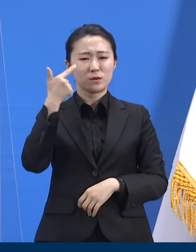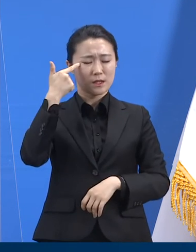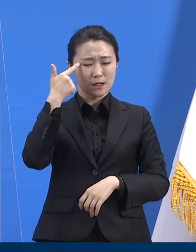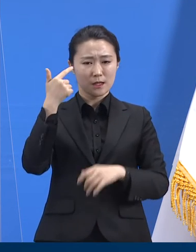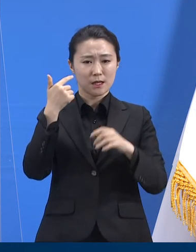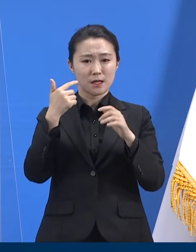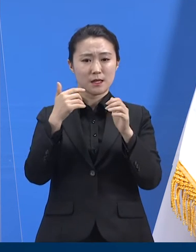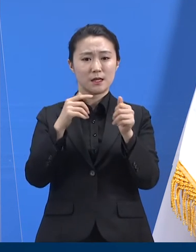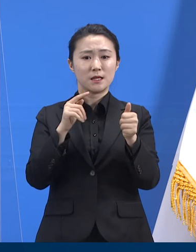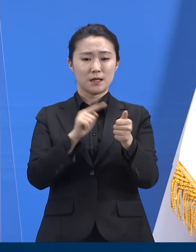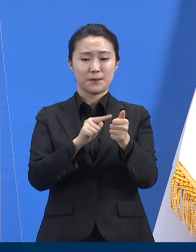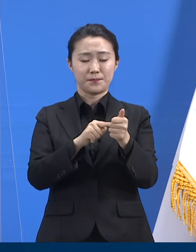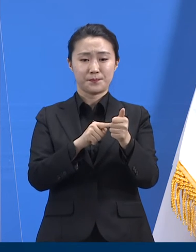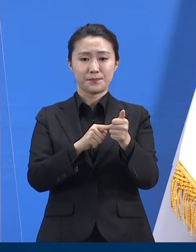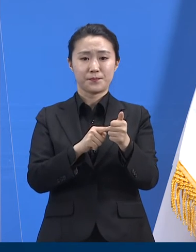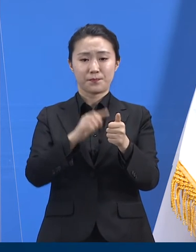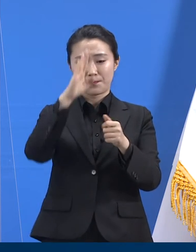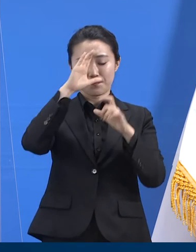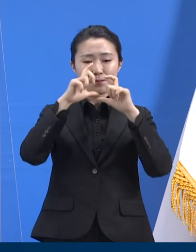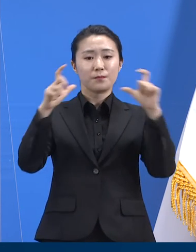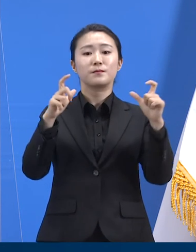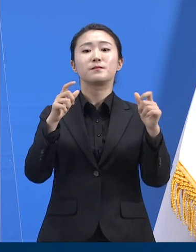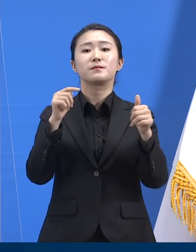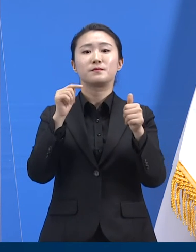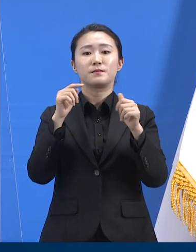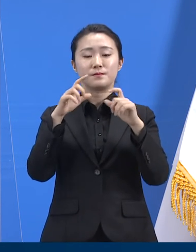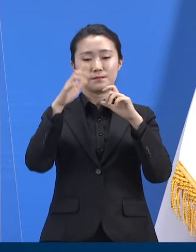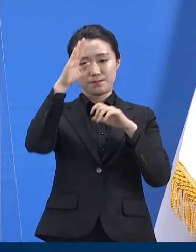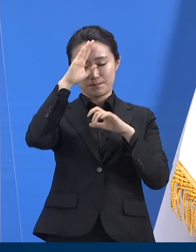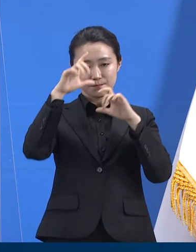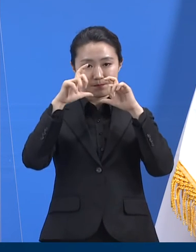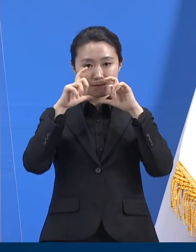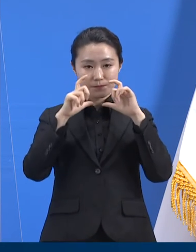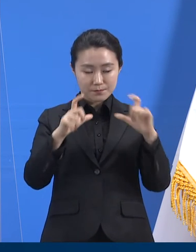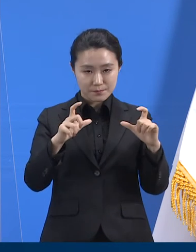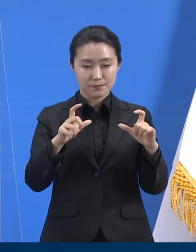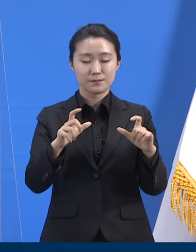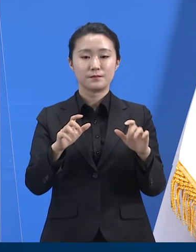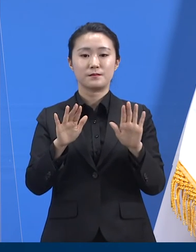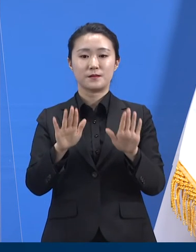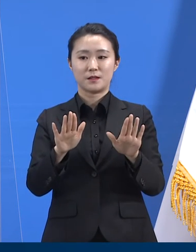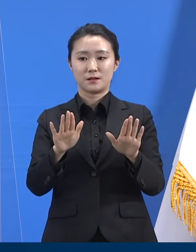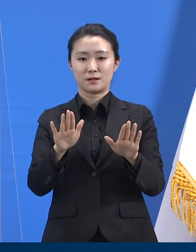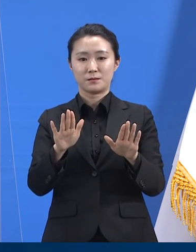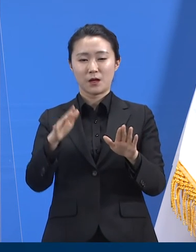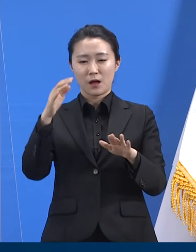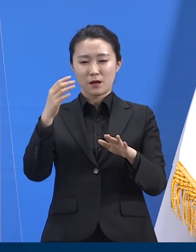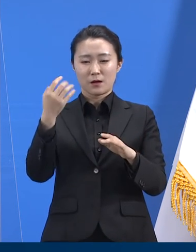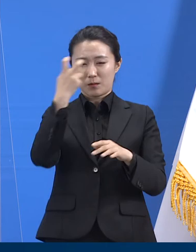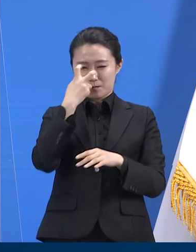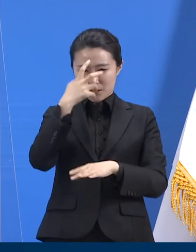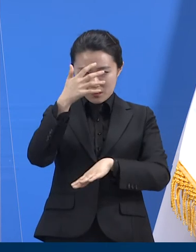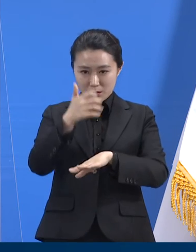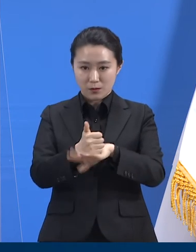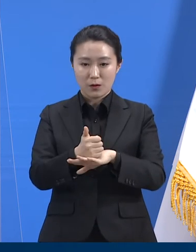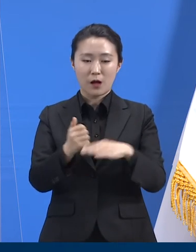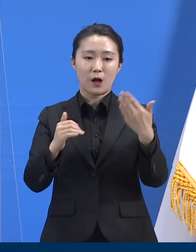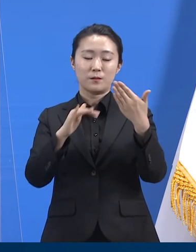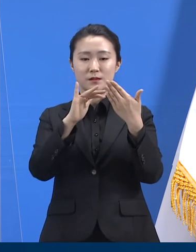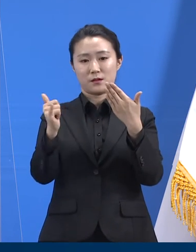실시했고 27일 0시 기준 총 확진자는 9명이 증가하여 10명으로 확인되었습니다.